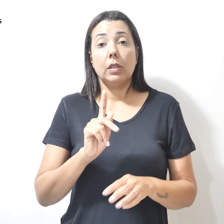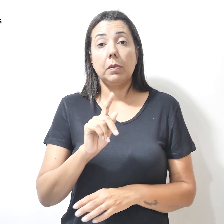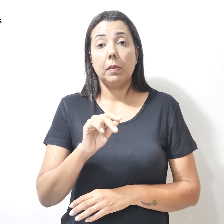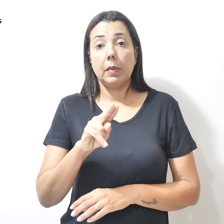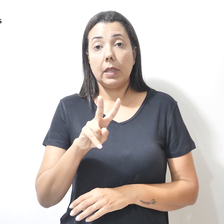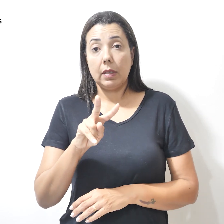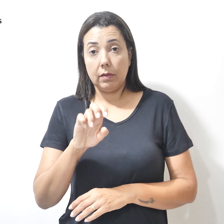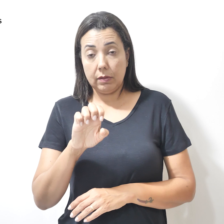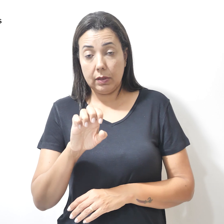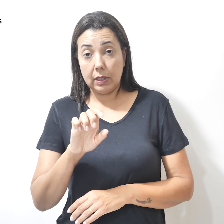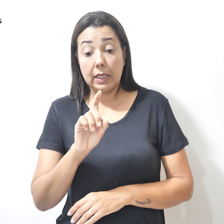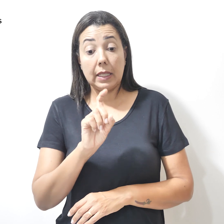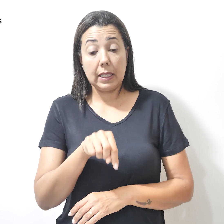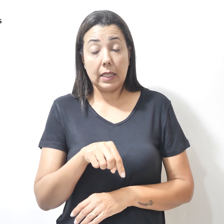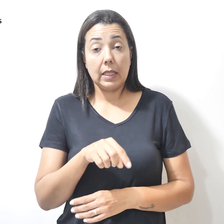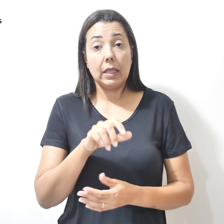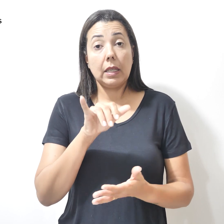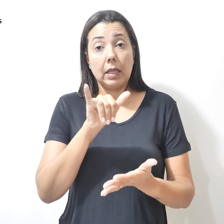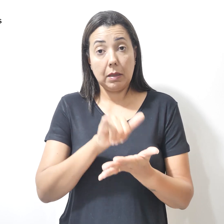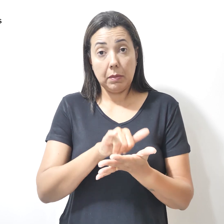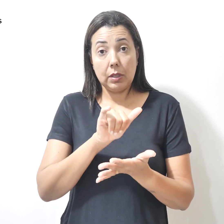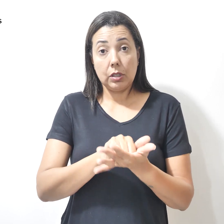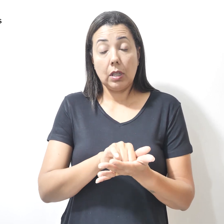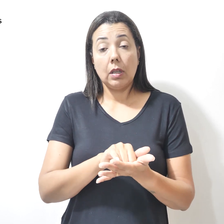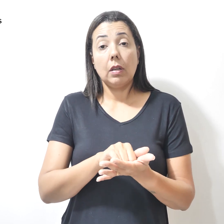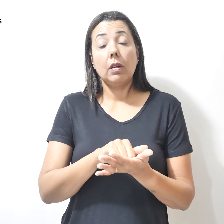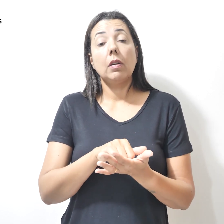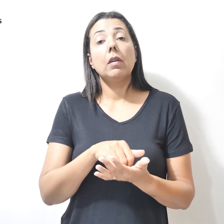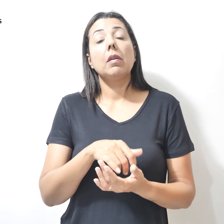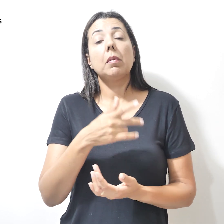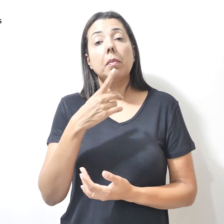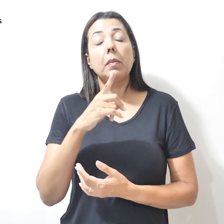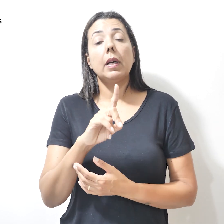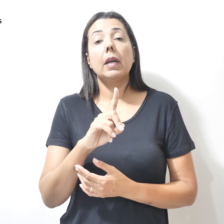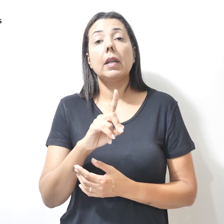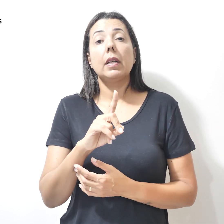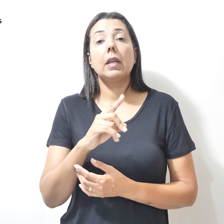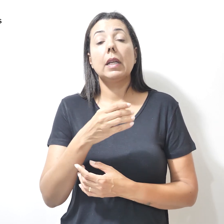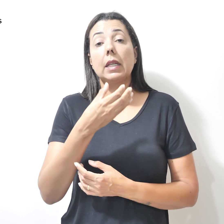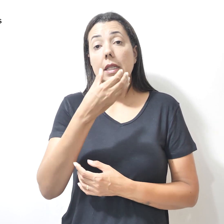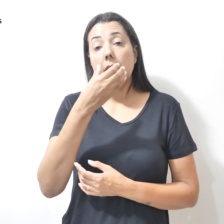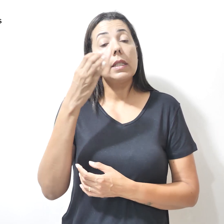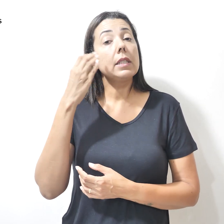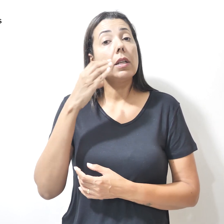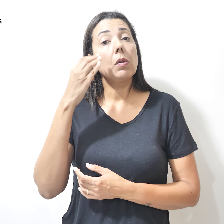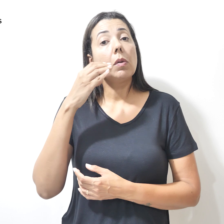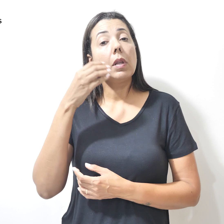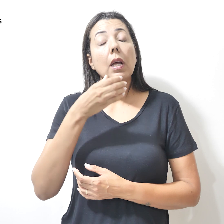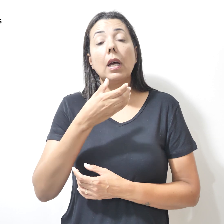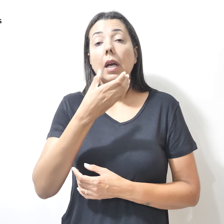Clique para baixar o aplicativo para celulares Android e iOS.